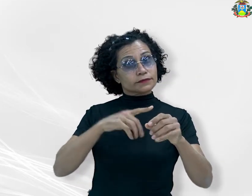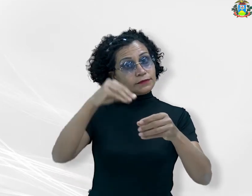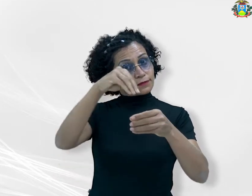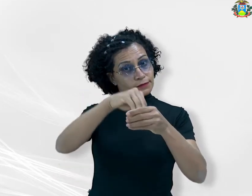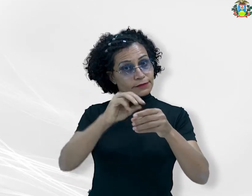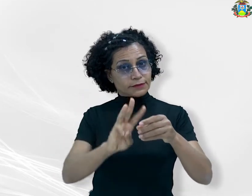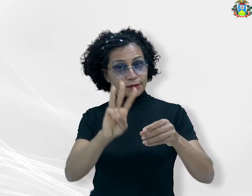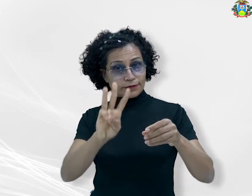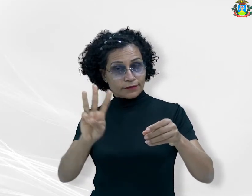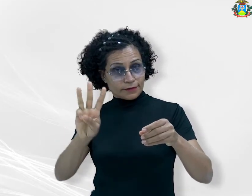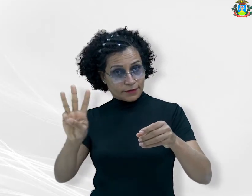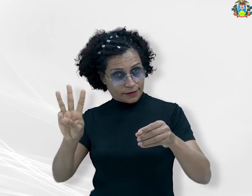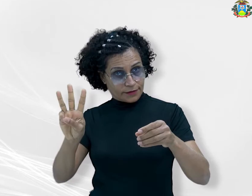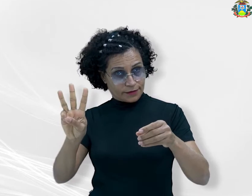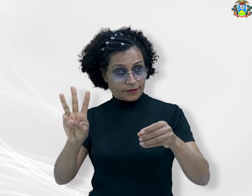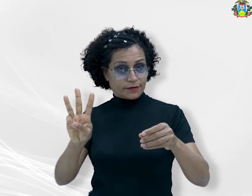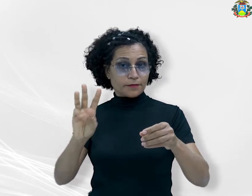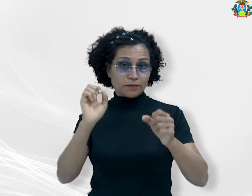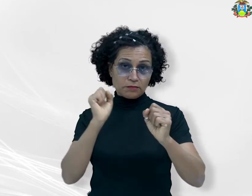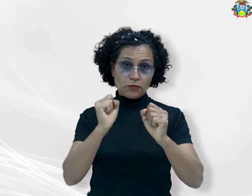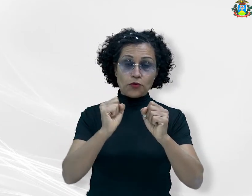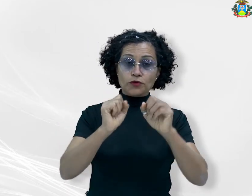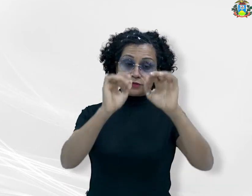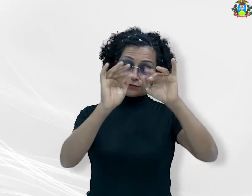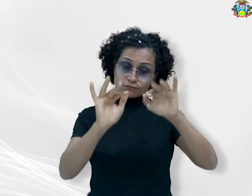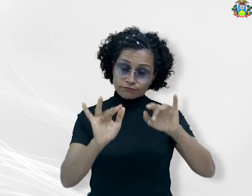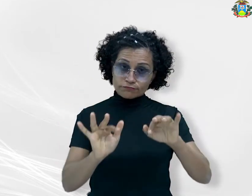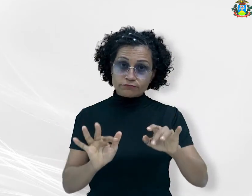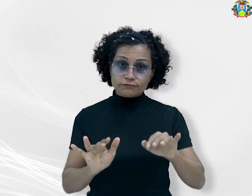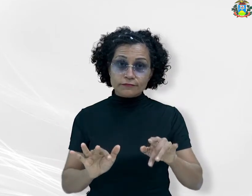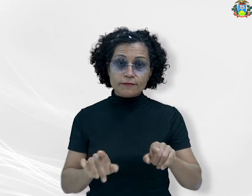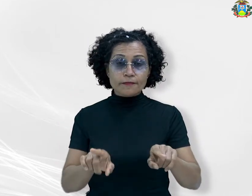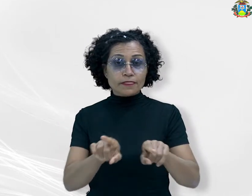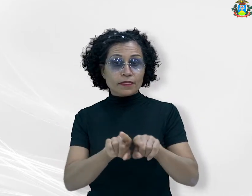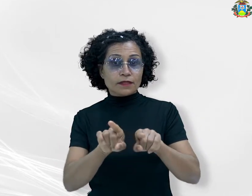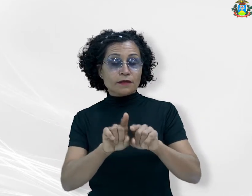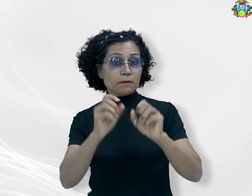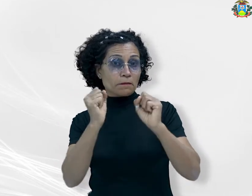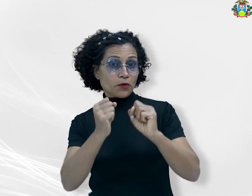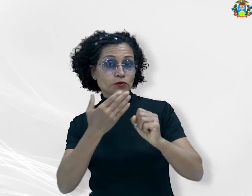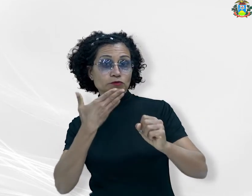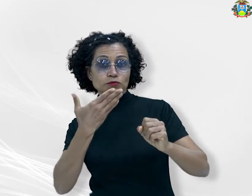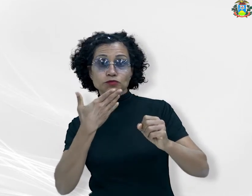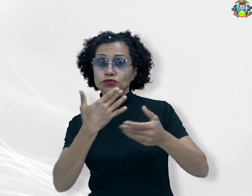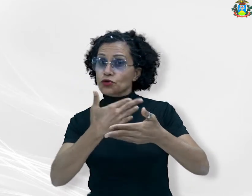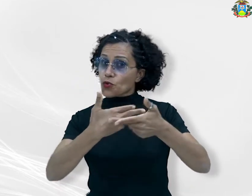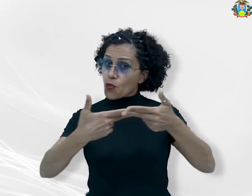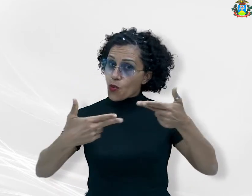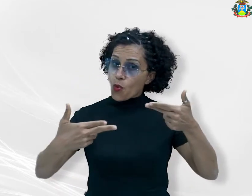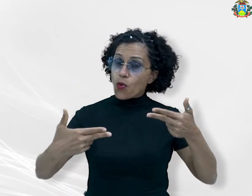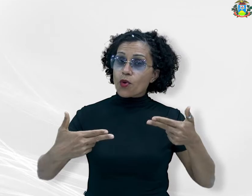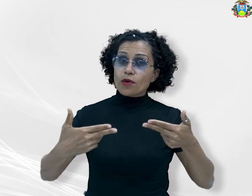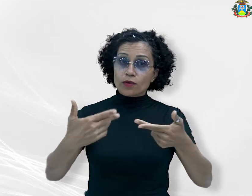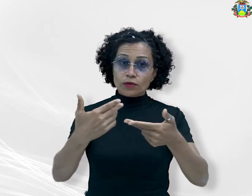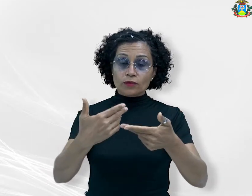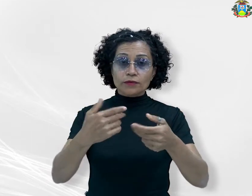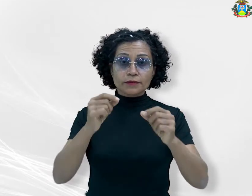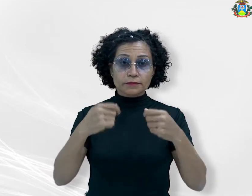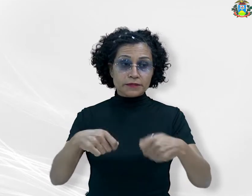e formulário eletrônico de manifestação, disponível através do link na matéria. O atendimento presencial na